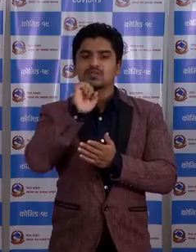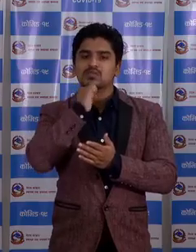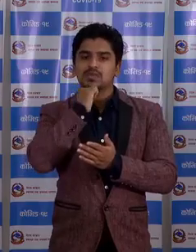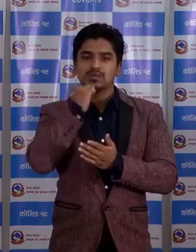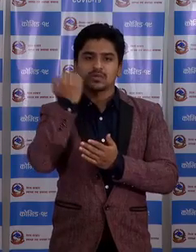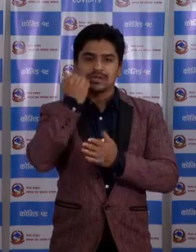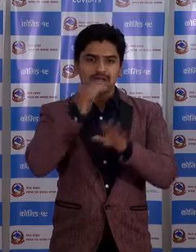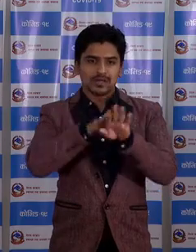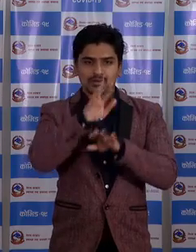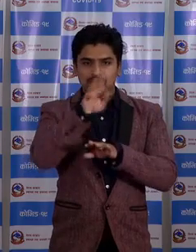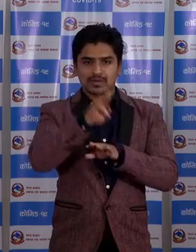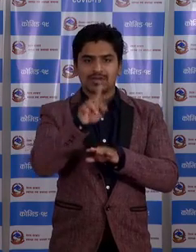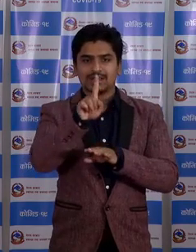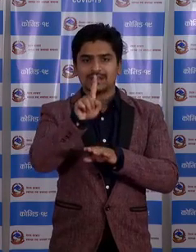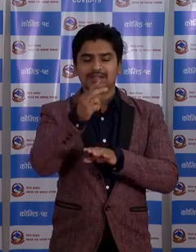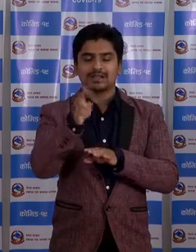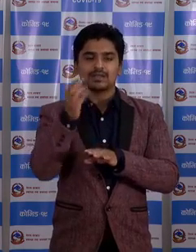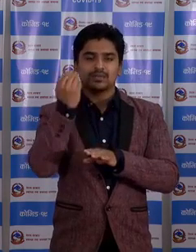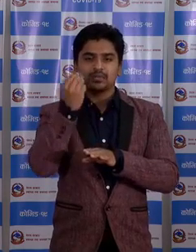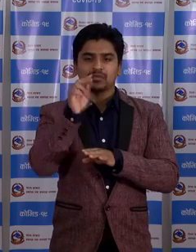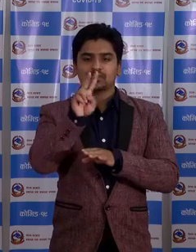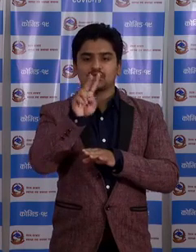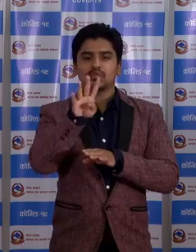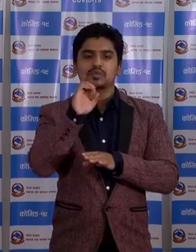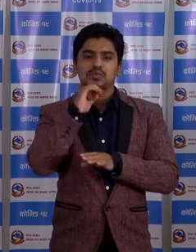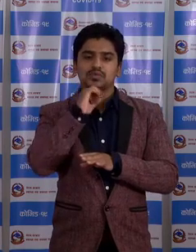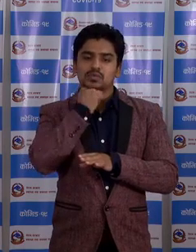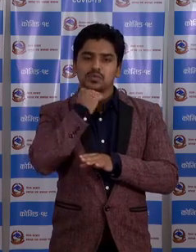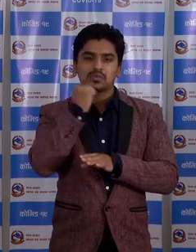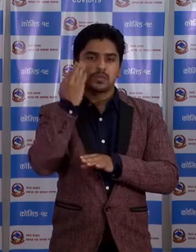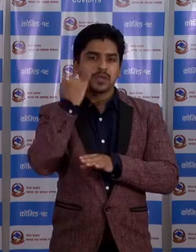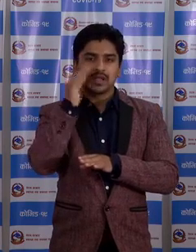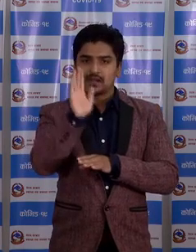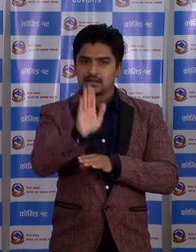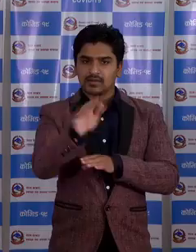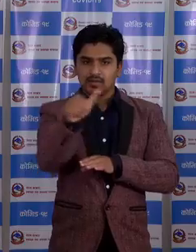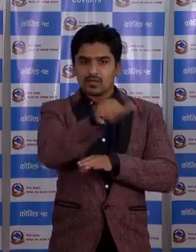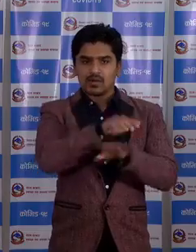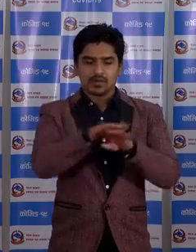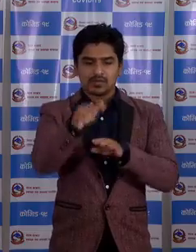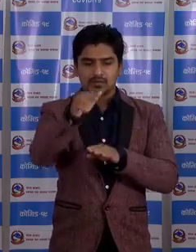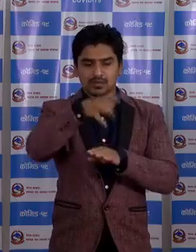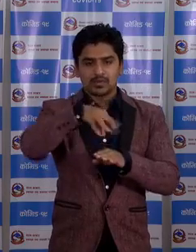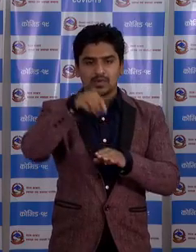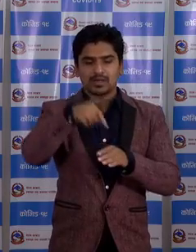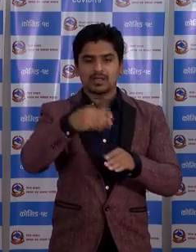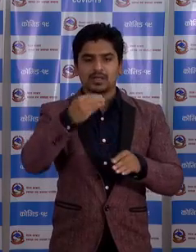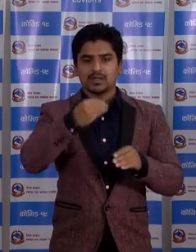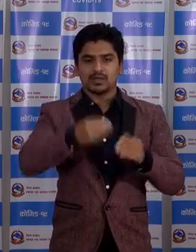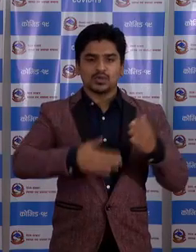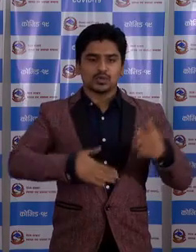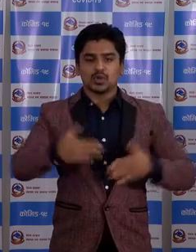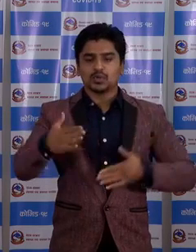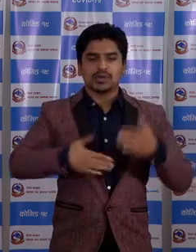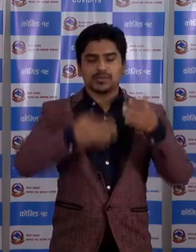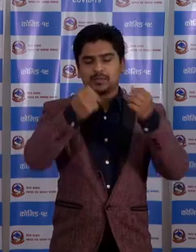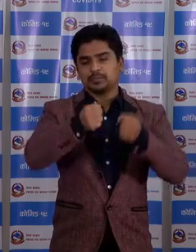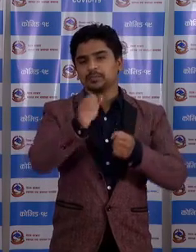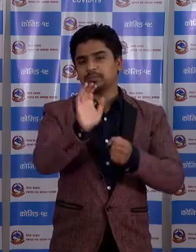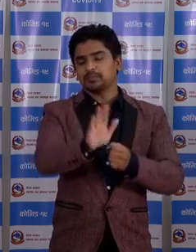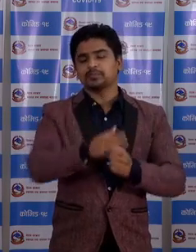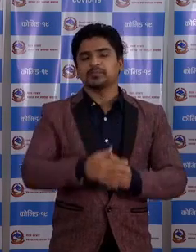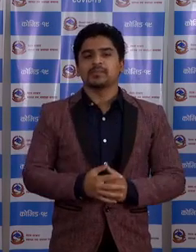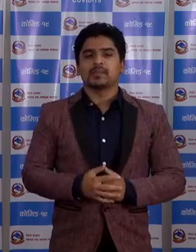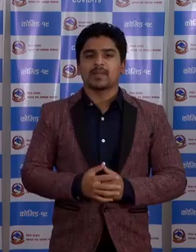हुनुँँछ वने, 1 जाना 24 बर्ष या महिला हुनुँँछ वाहारू सबै हाल धनकोटामाई बस्तया उनुबयको छ।